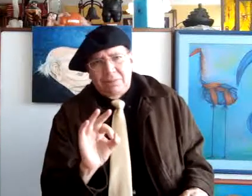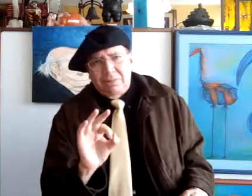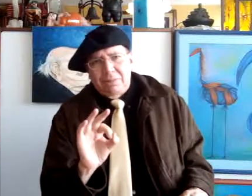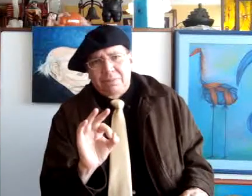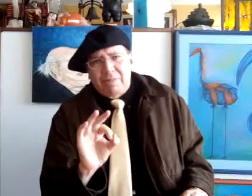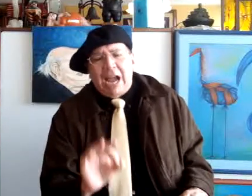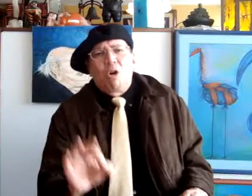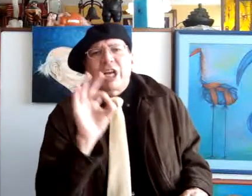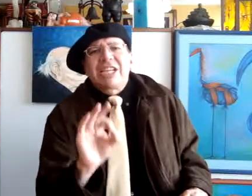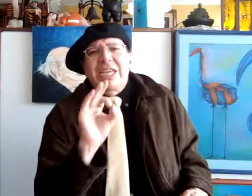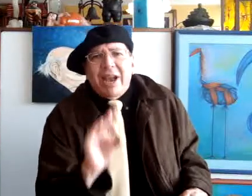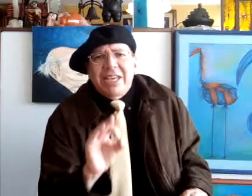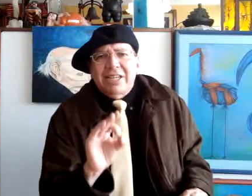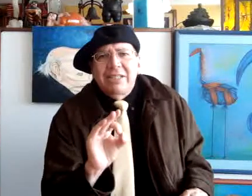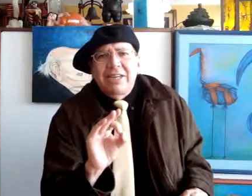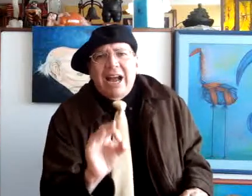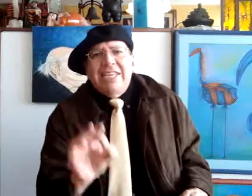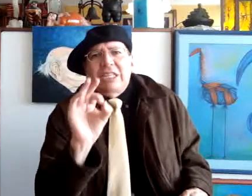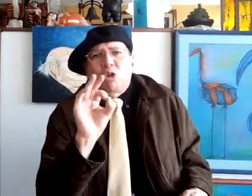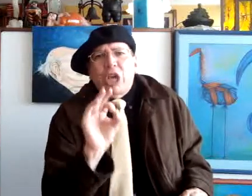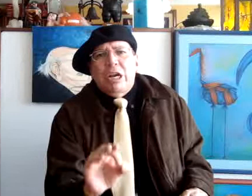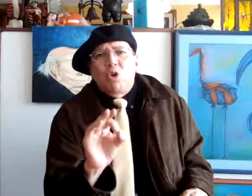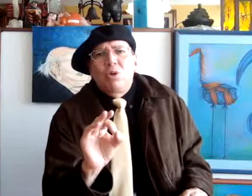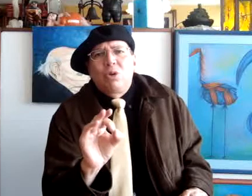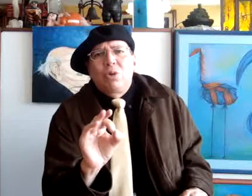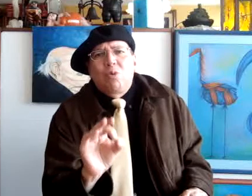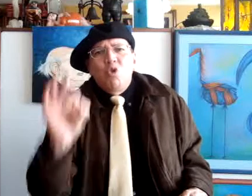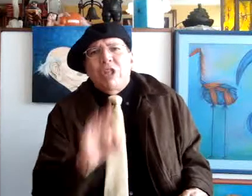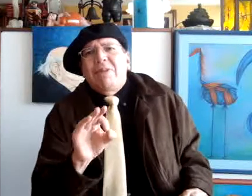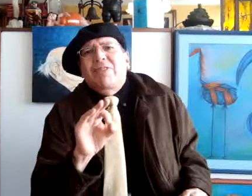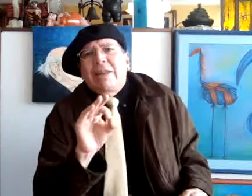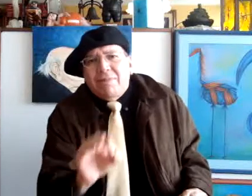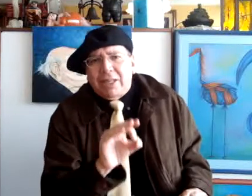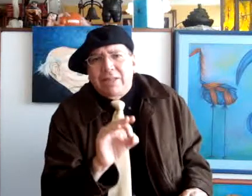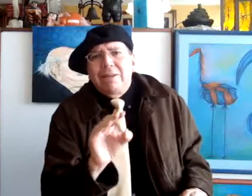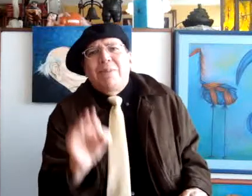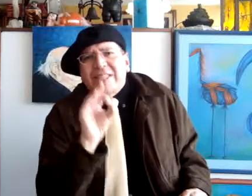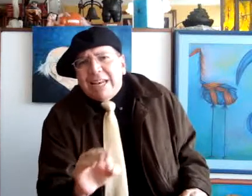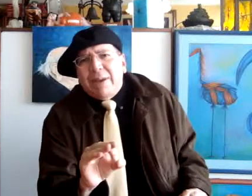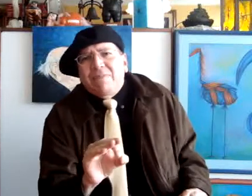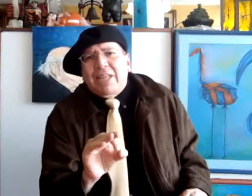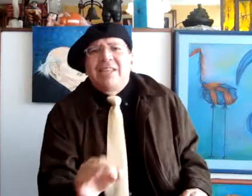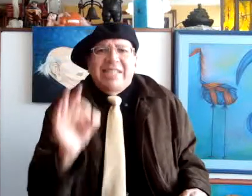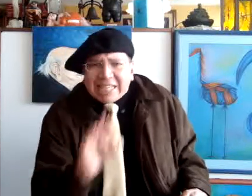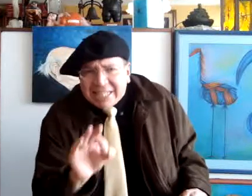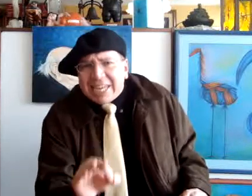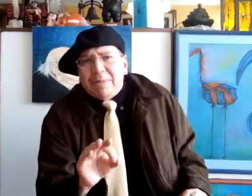A Oscar Niemeyer hay que asociarlo fundamentalmente, vitalmente, necesariamente,